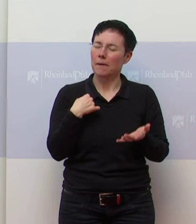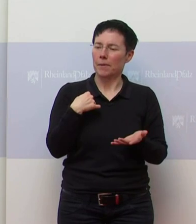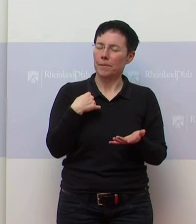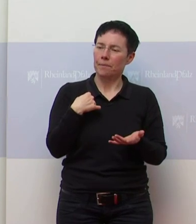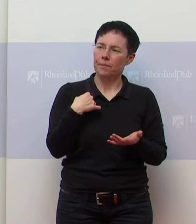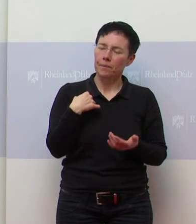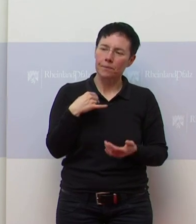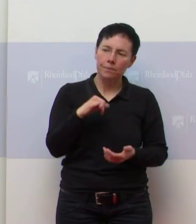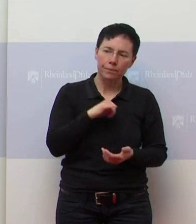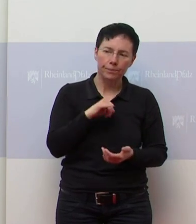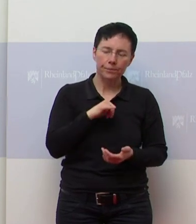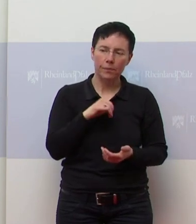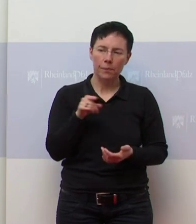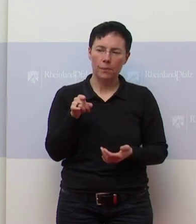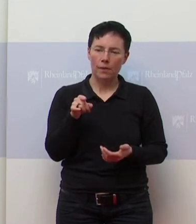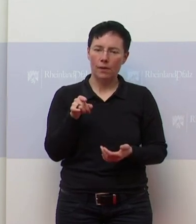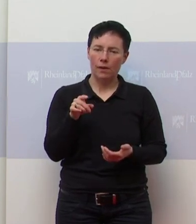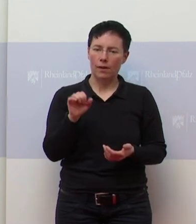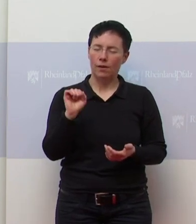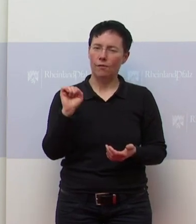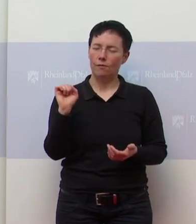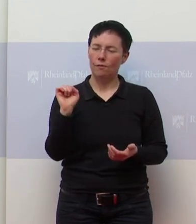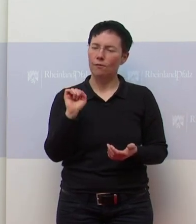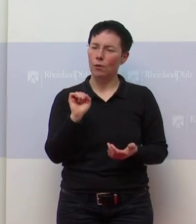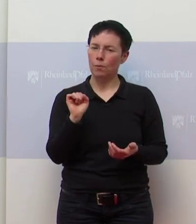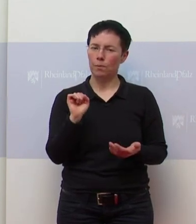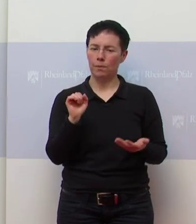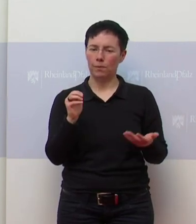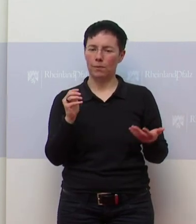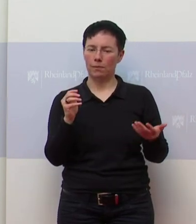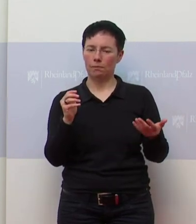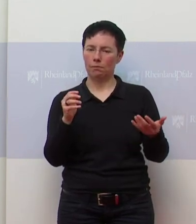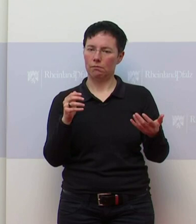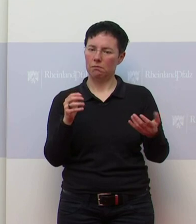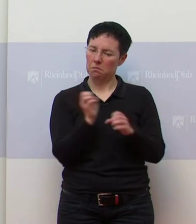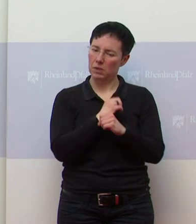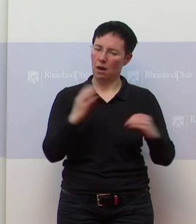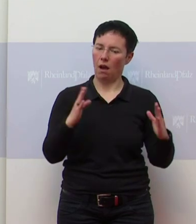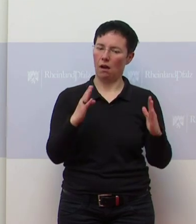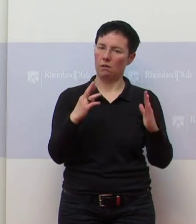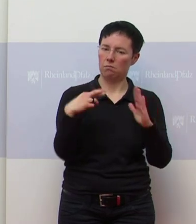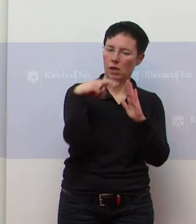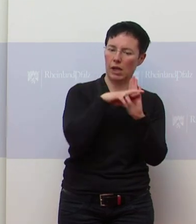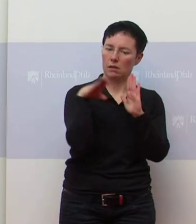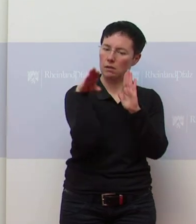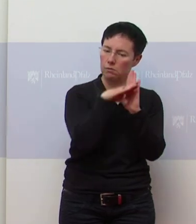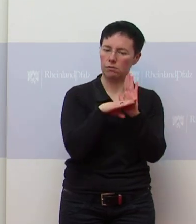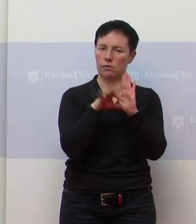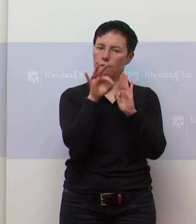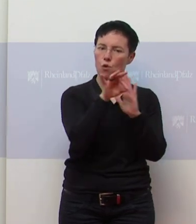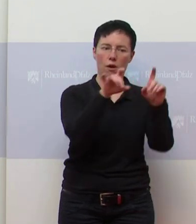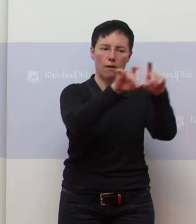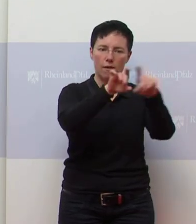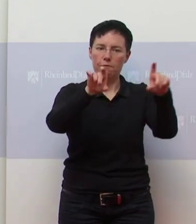jetzt auf verbindliche Vorgaben für die Unternehmen zum Test ihrer